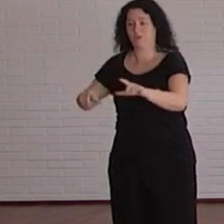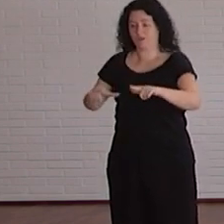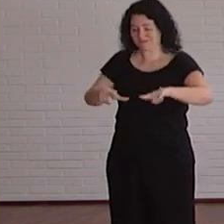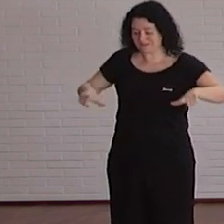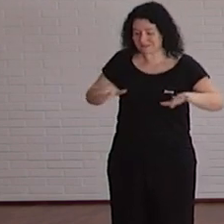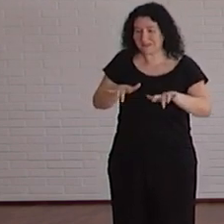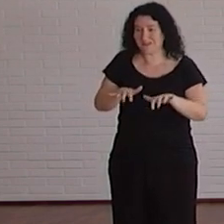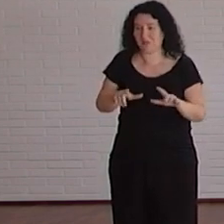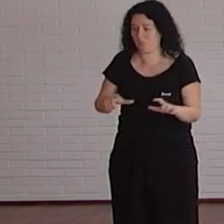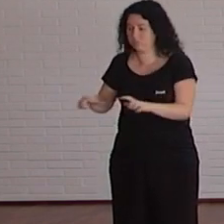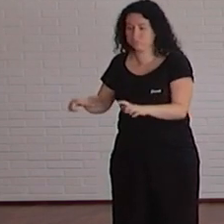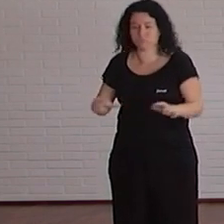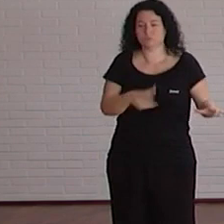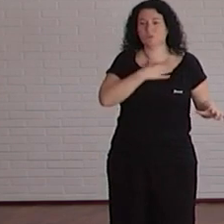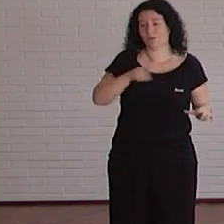ratón.